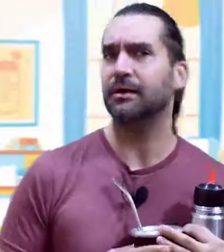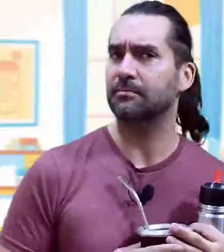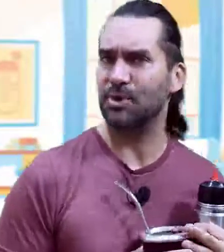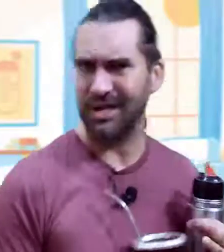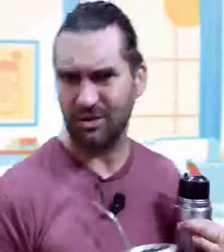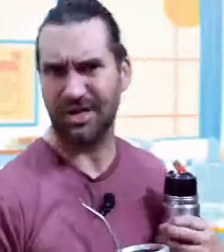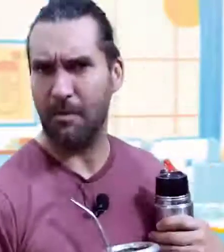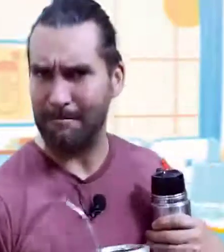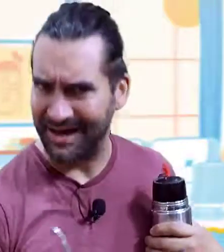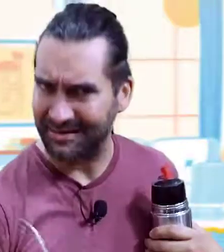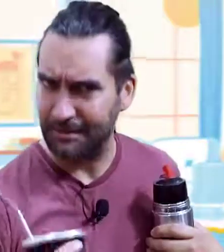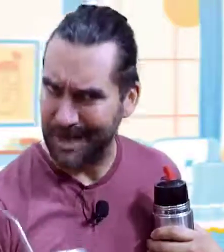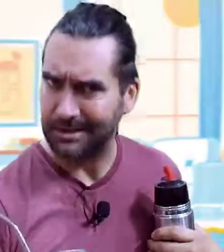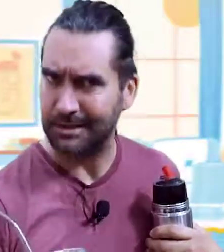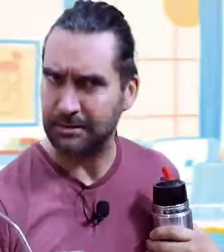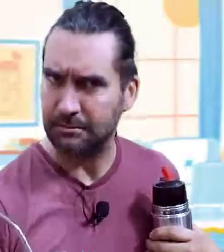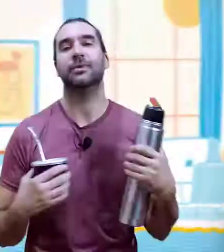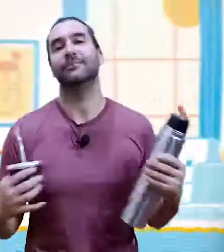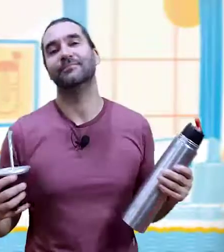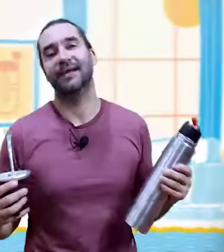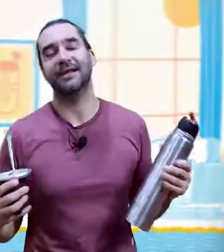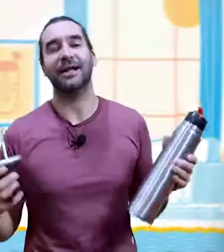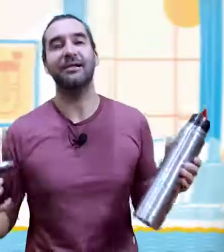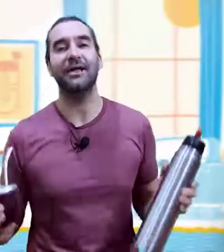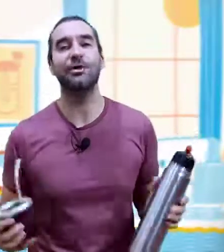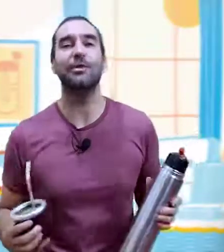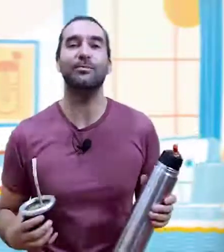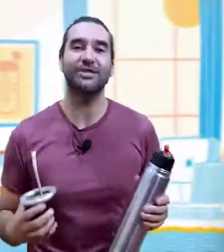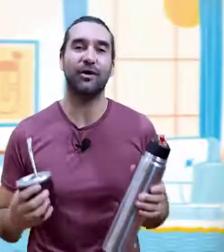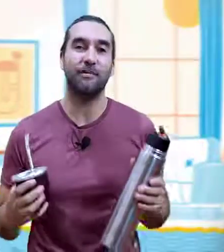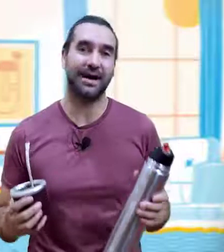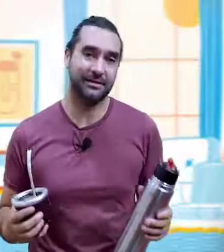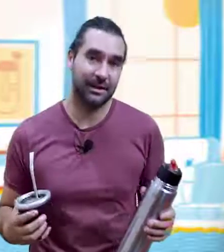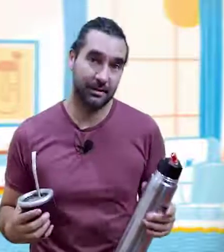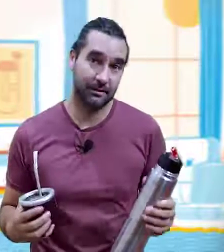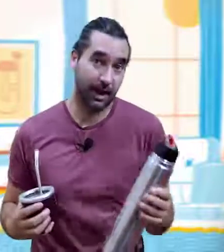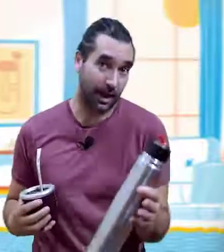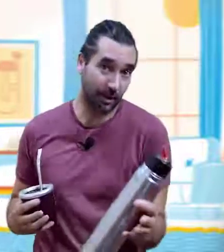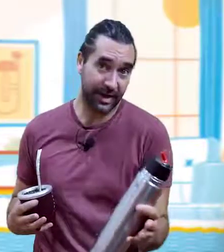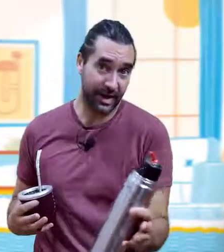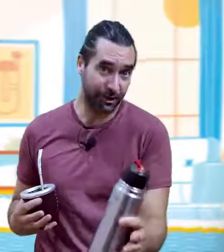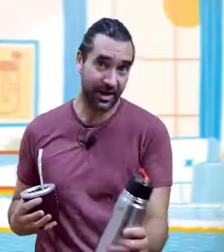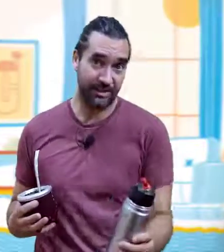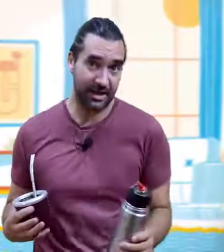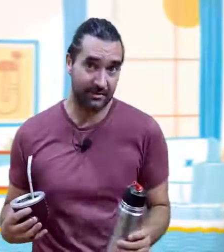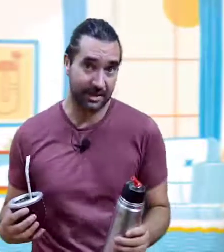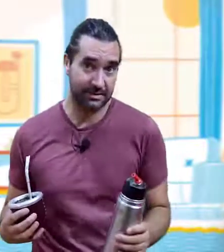por qué no se comparte el mate. Bueno, en realidad no vamos a compartir ahora, en época de pandemia.